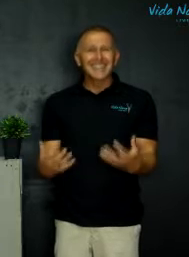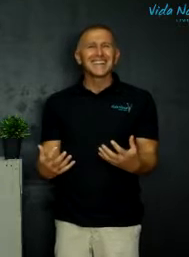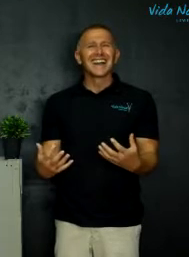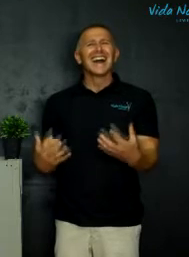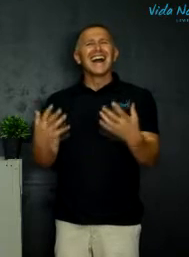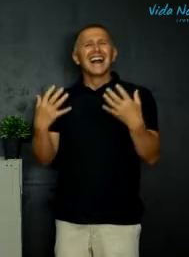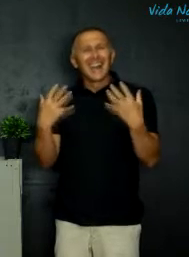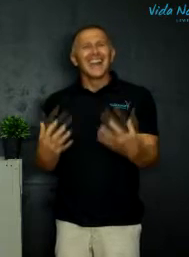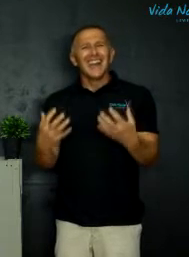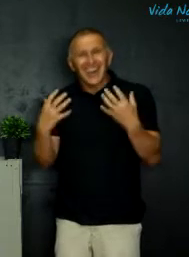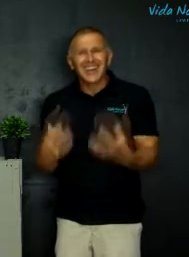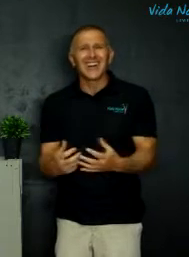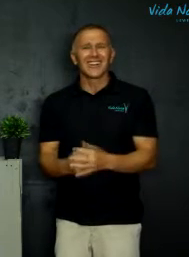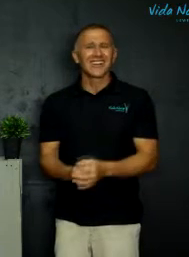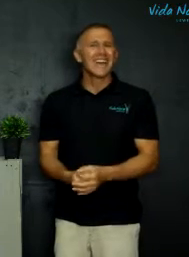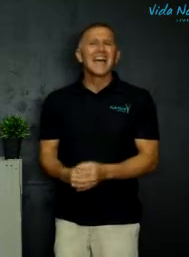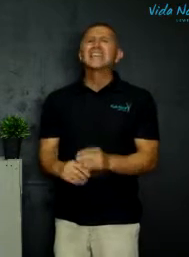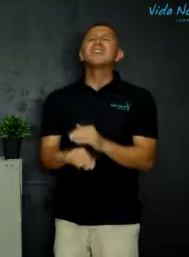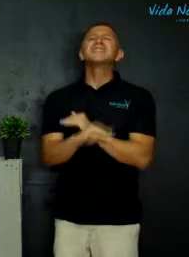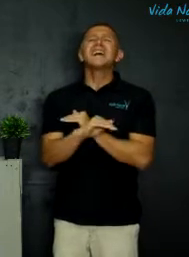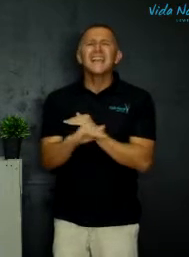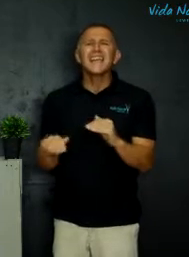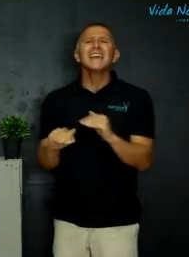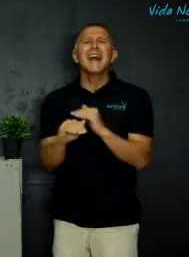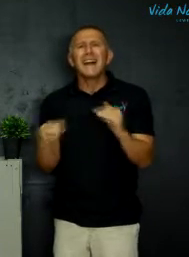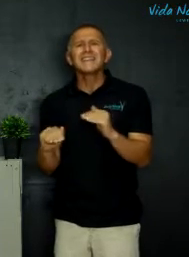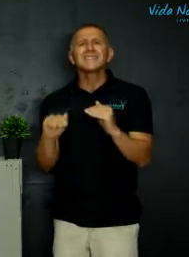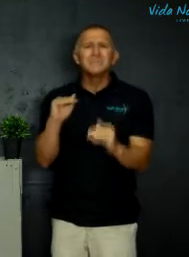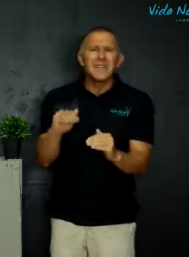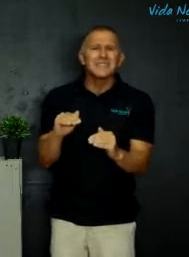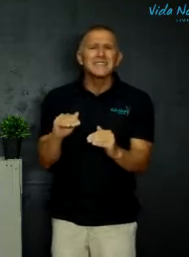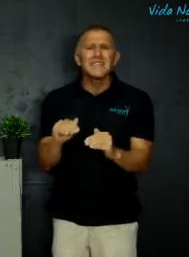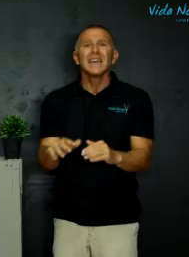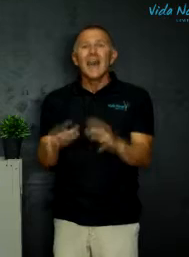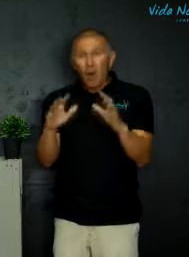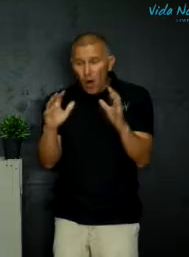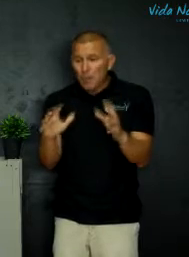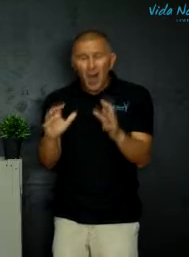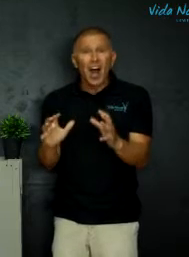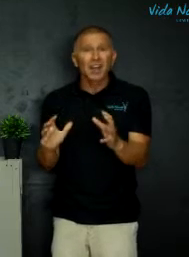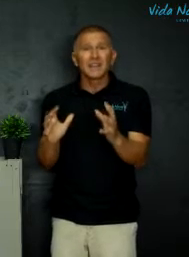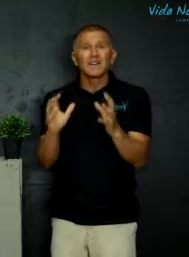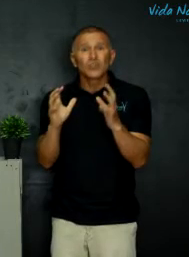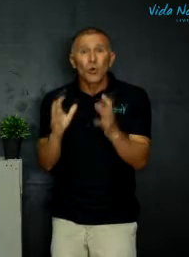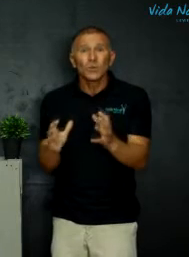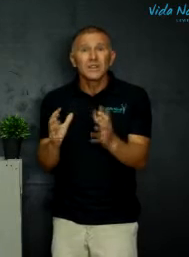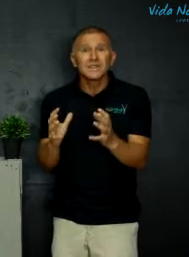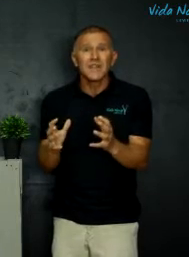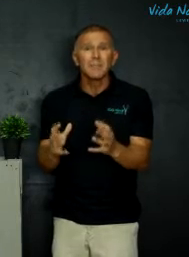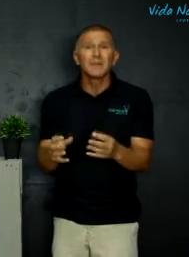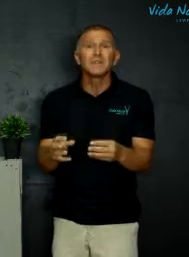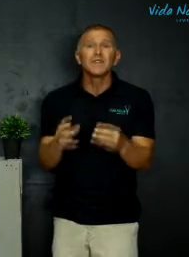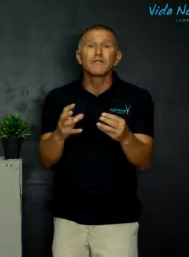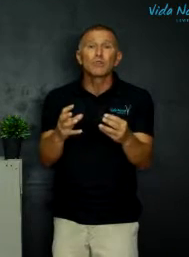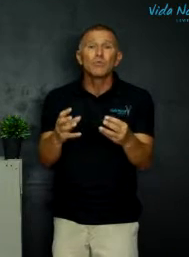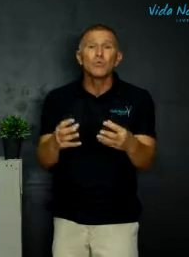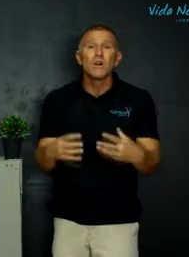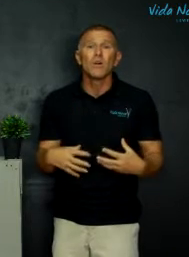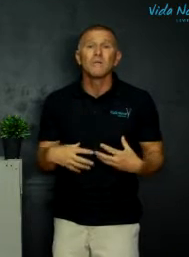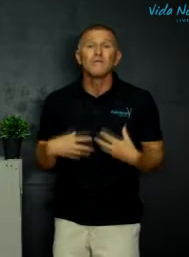Rechtig. Gelukkig. Dat is geen ander specie op aarde wat God geskip het met die vermoe om